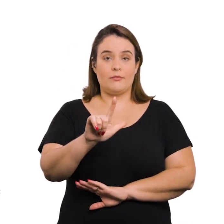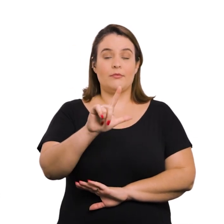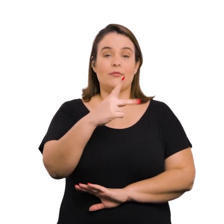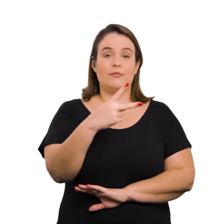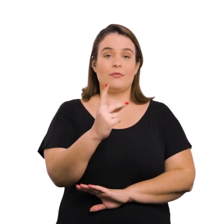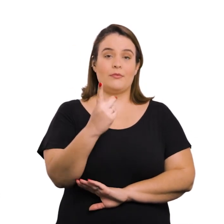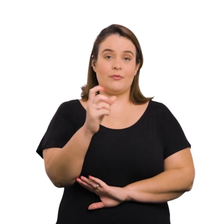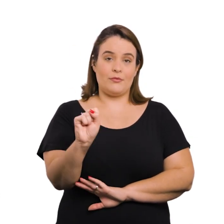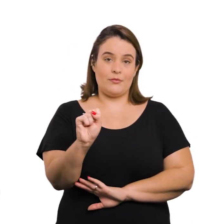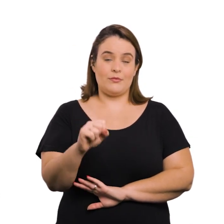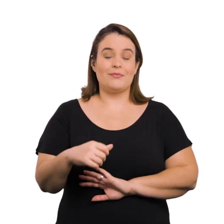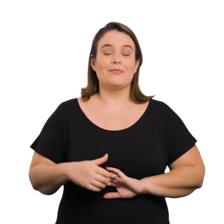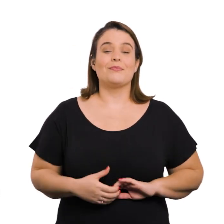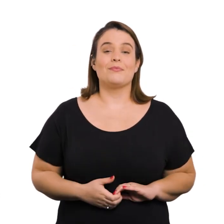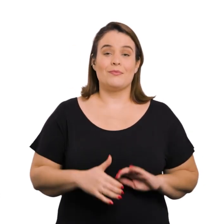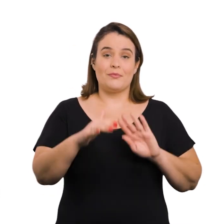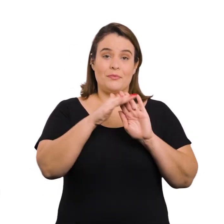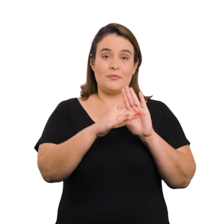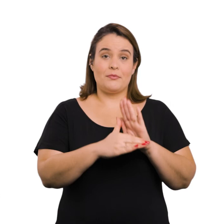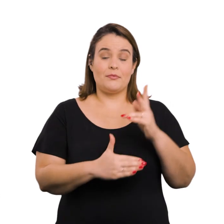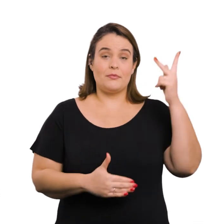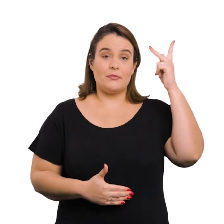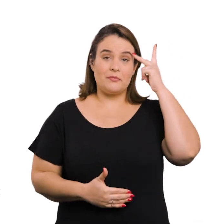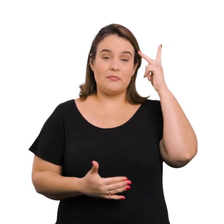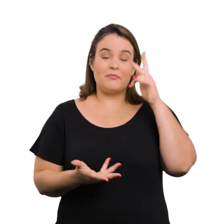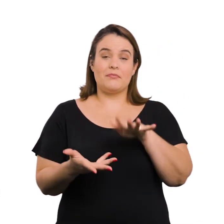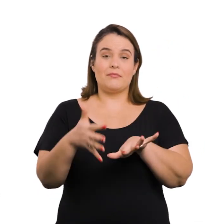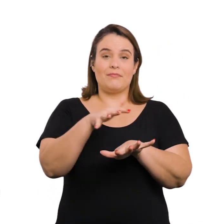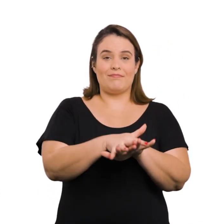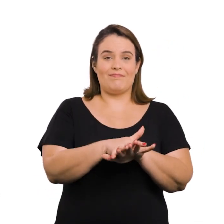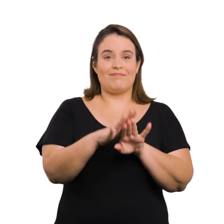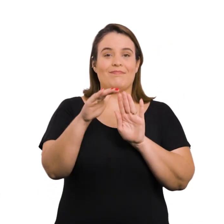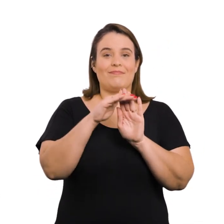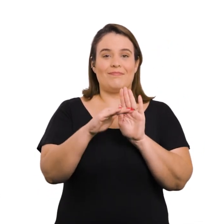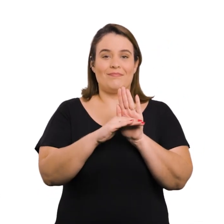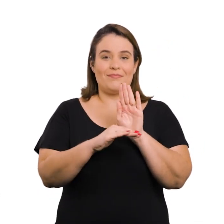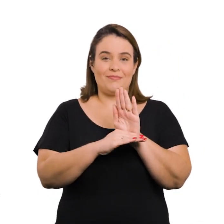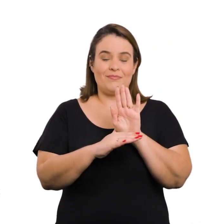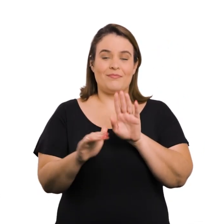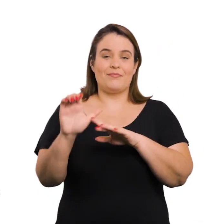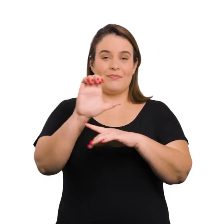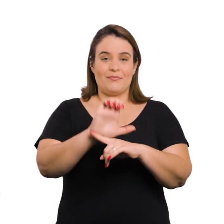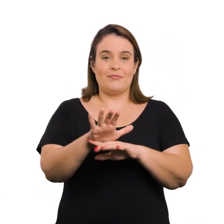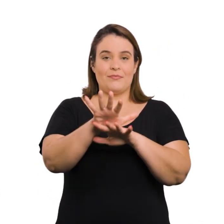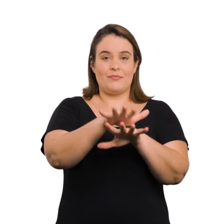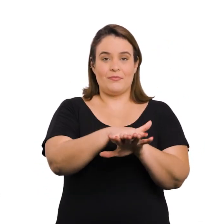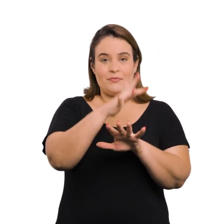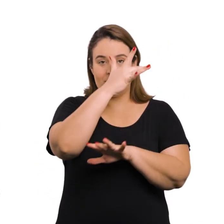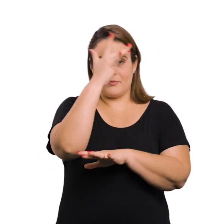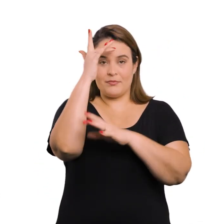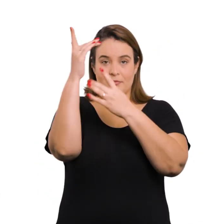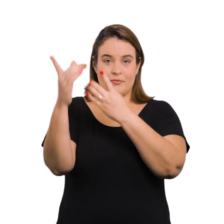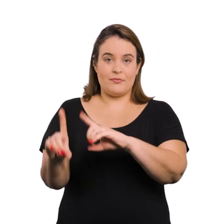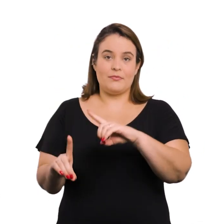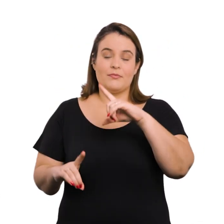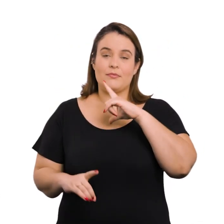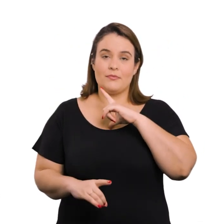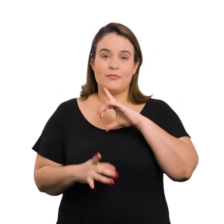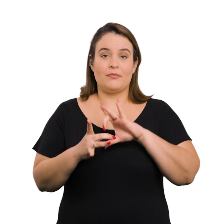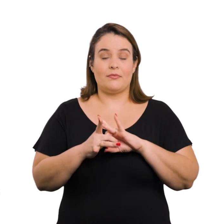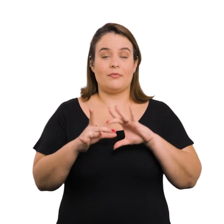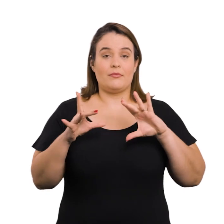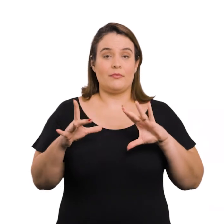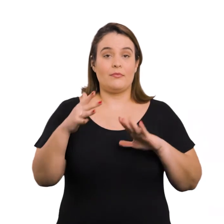de julho de 2018. Institui o Programa São Paulo Inclui, Programa Estadual de Inclusão da Pessoa com